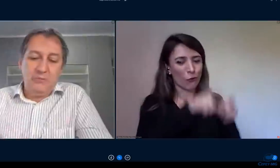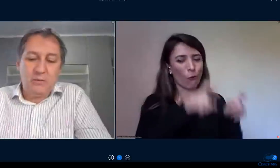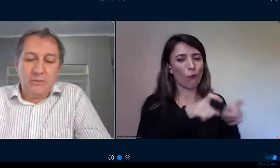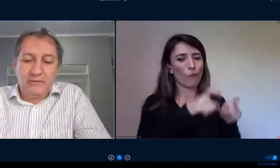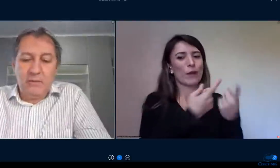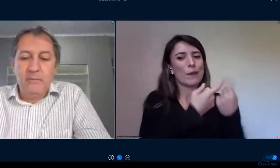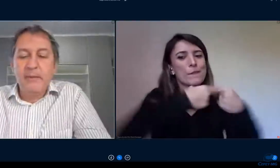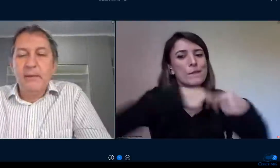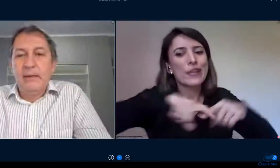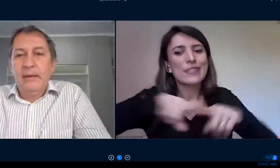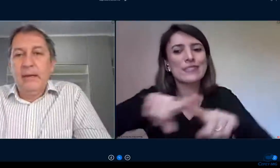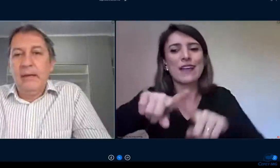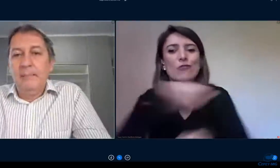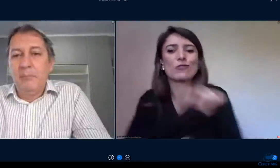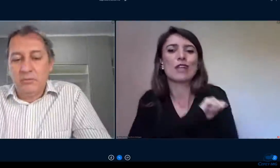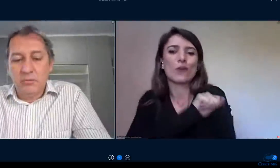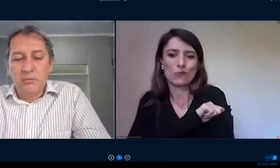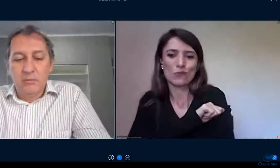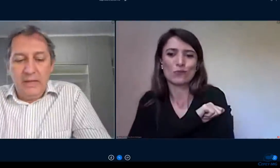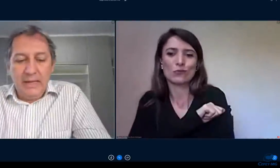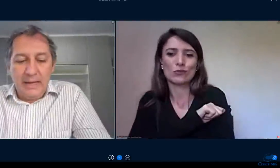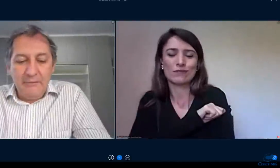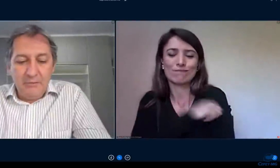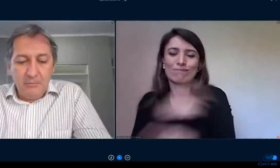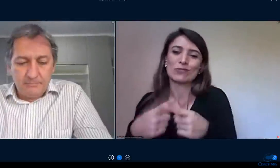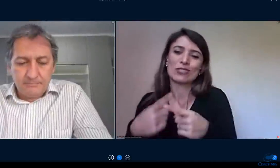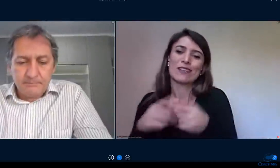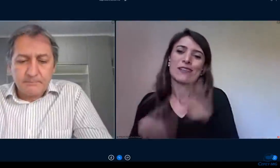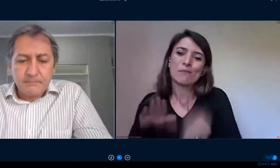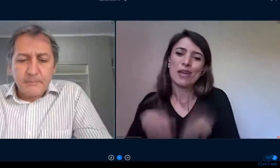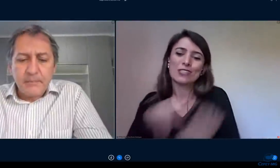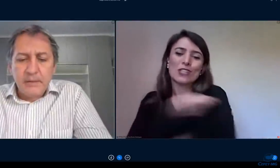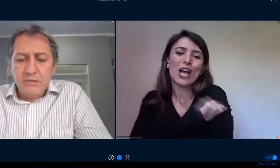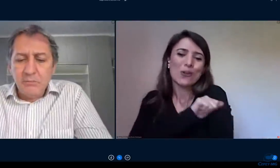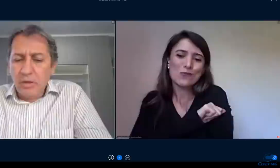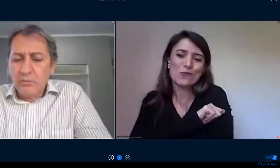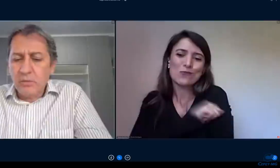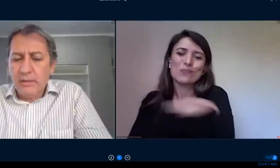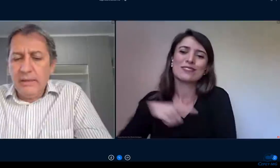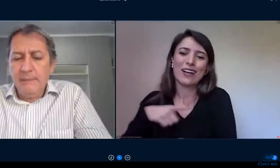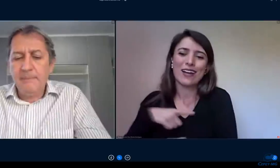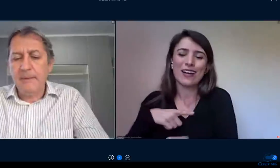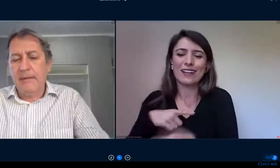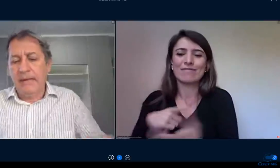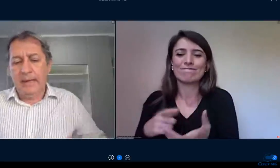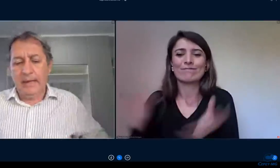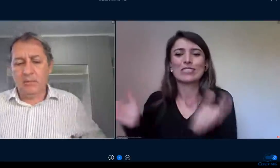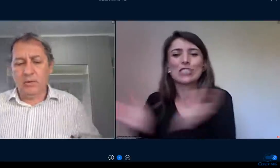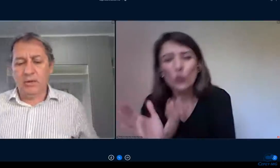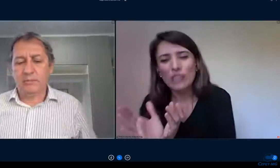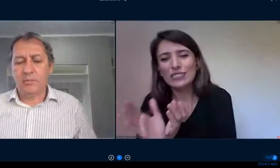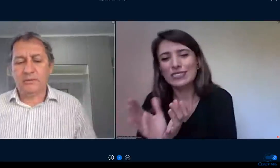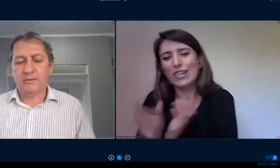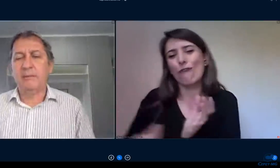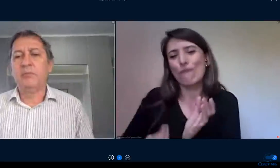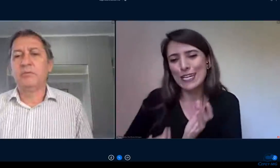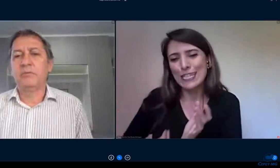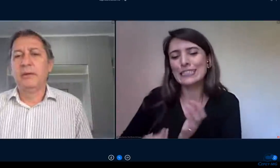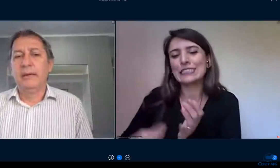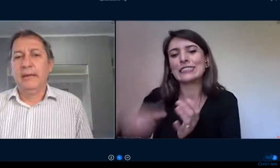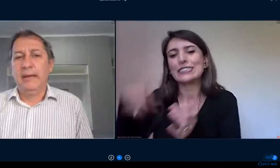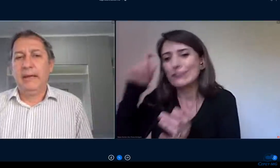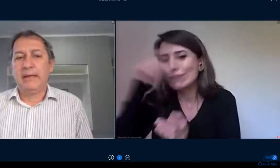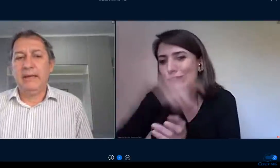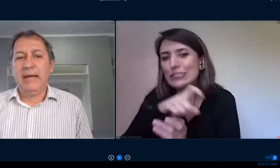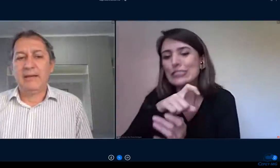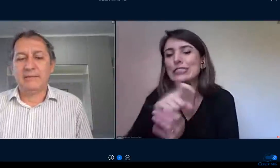que estiverem em uma condição muito vulnerável de modo que nós possamos